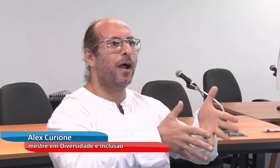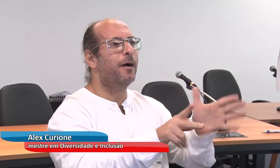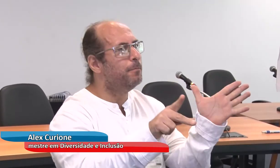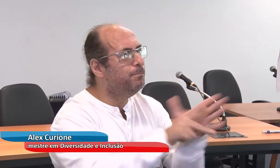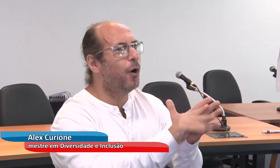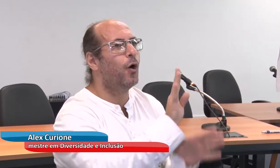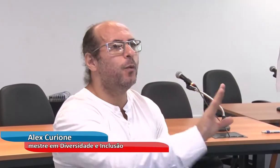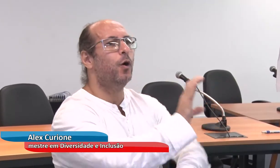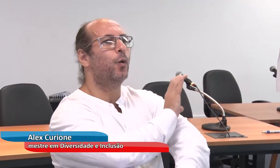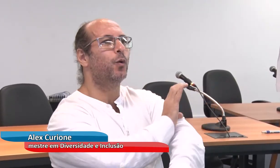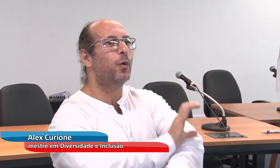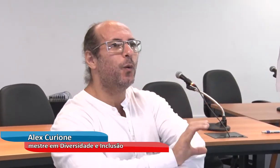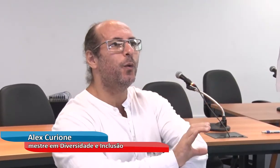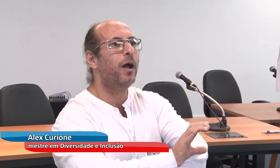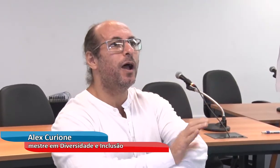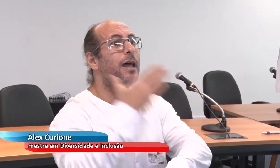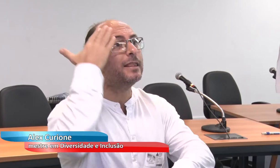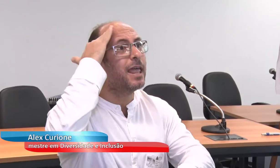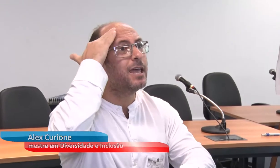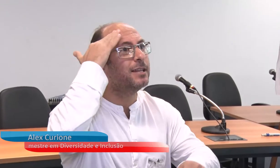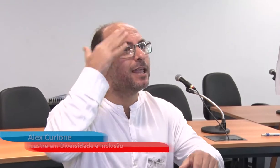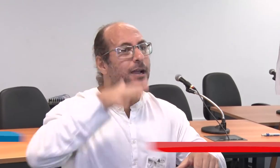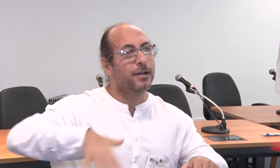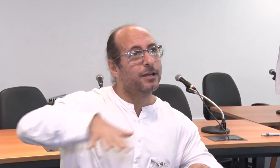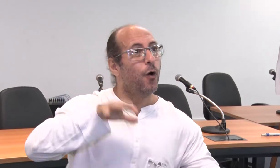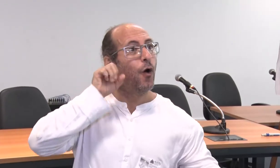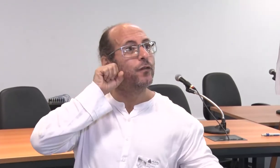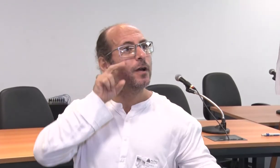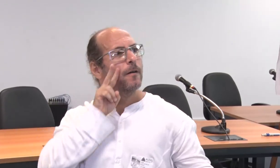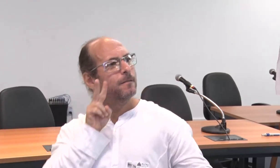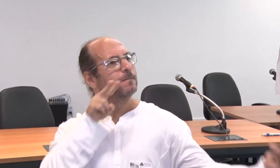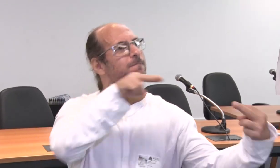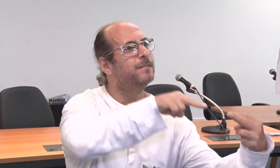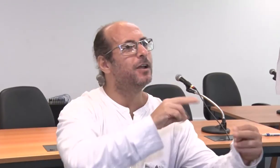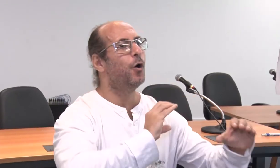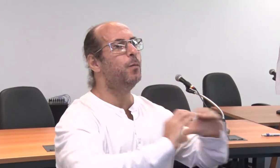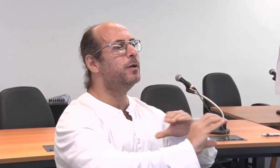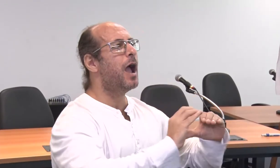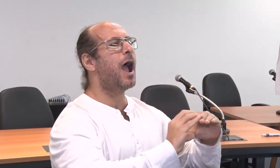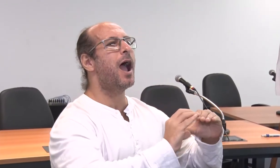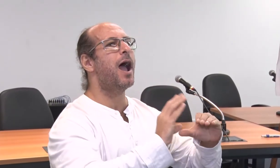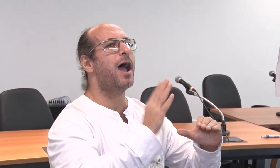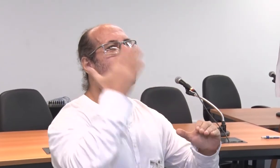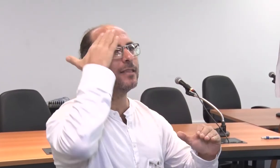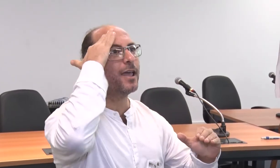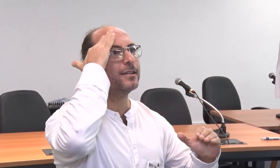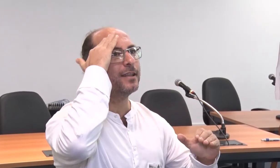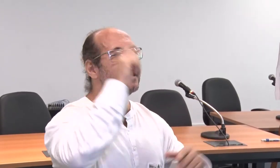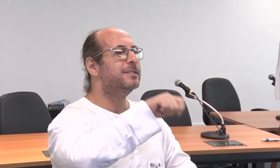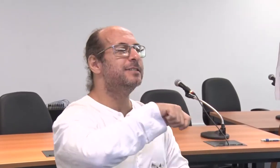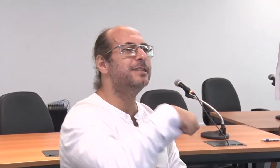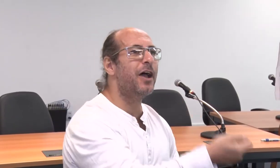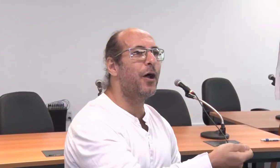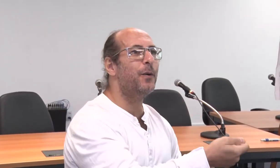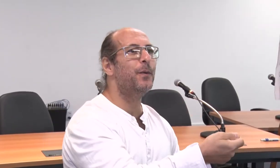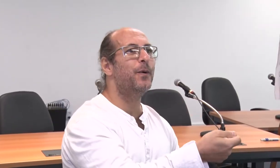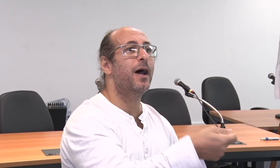Sinais, ter um curso para cada um deles, para eles poderem entender o ouvinte e o surdo, terem uma boa comunicação, cada um ter o seu sinal.